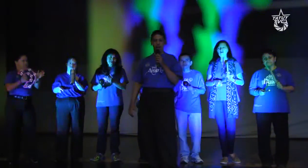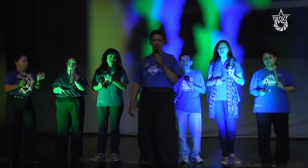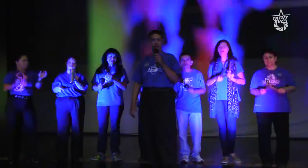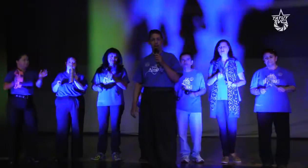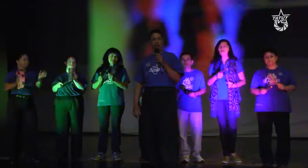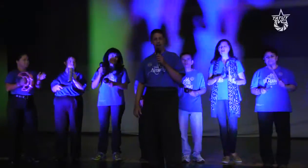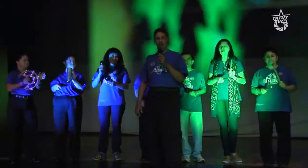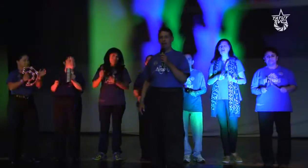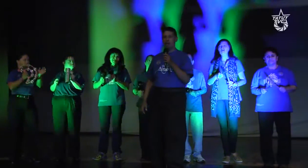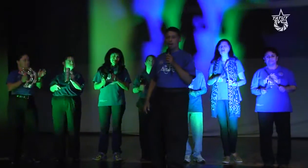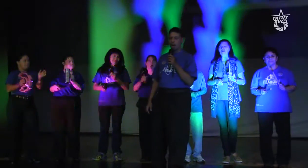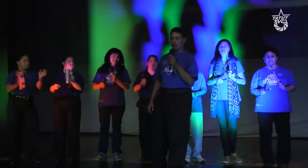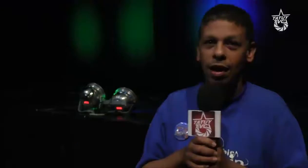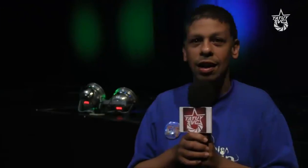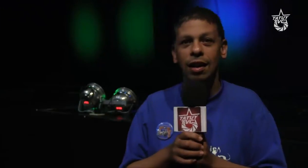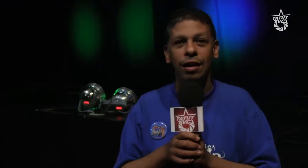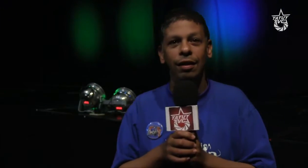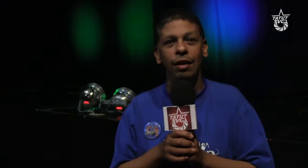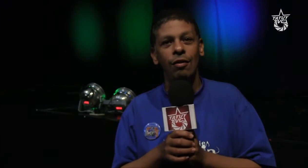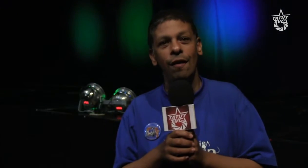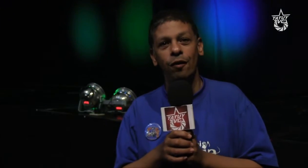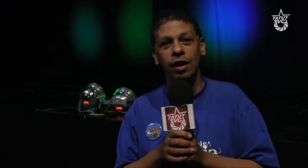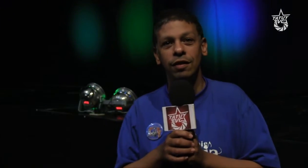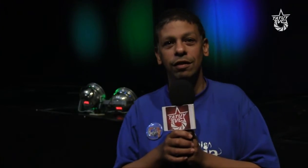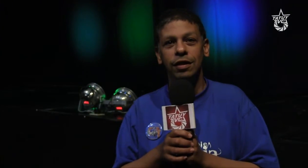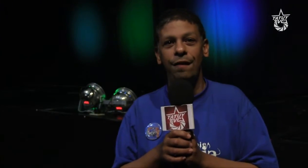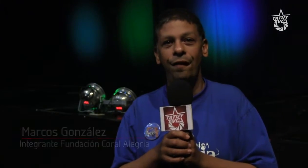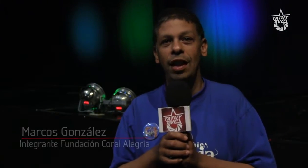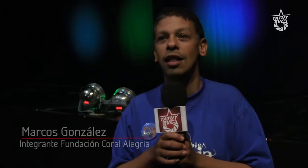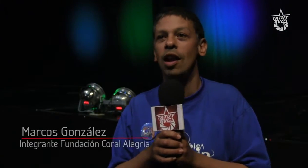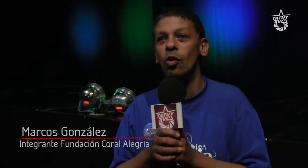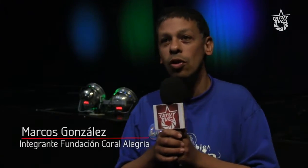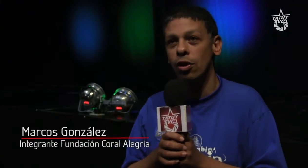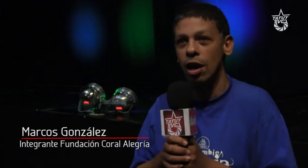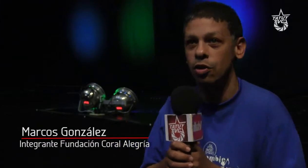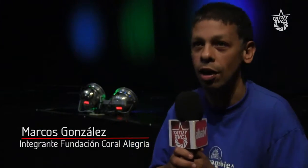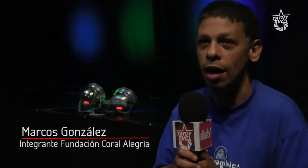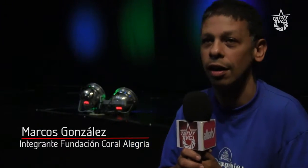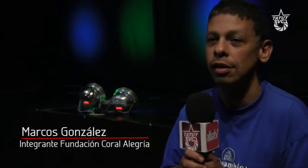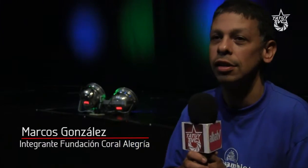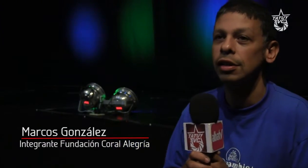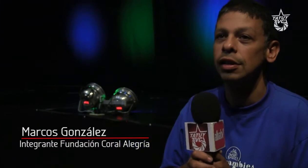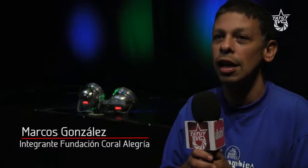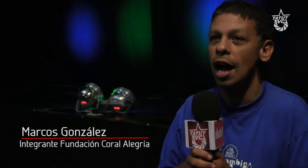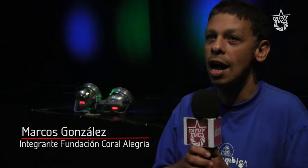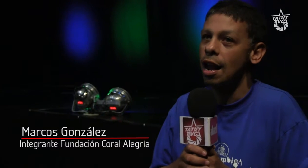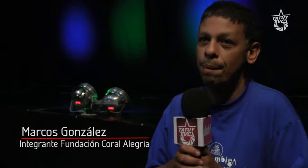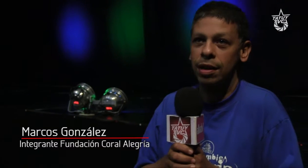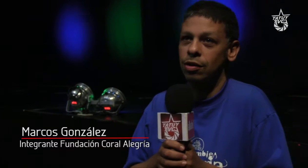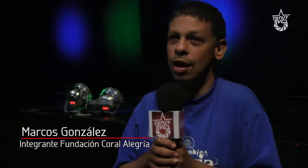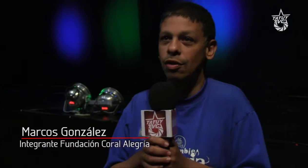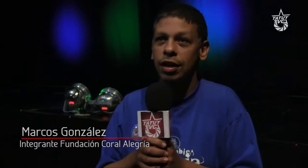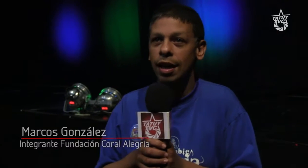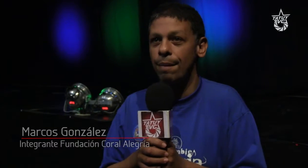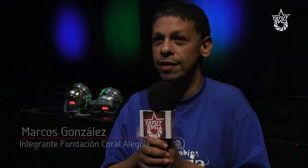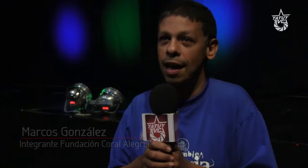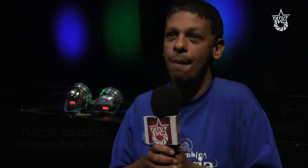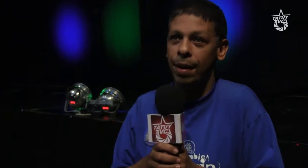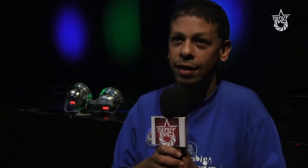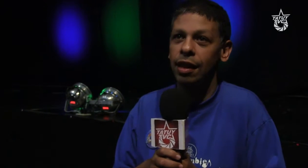La Fundación es una coral, es una fundación sin fines de lucro que ayuda a las personas con discapacidad a aprender